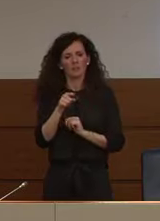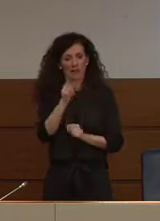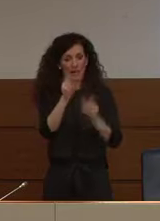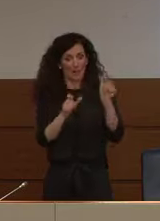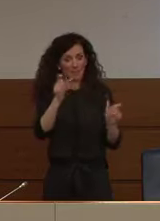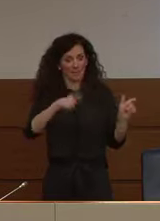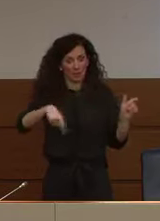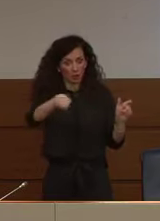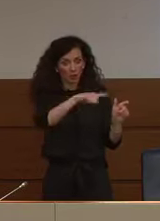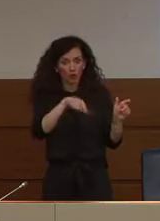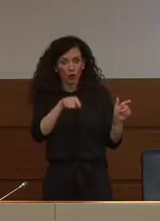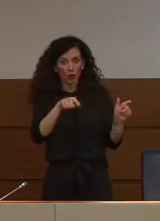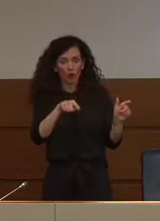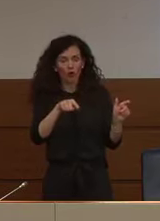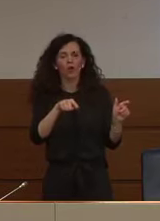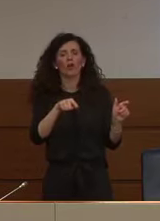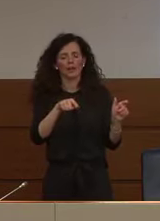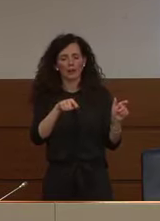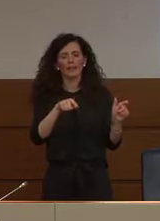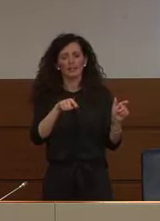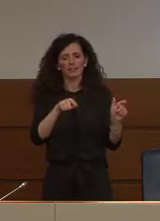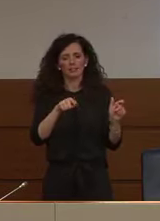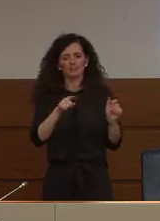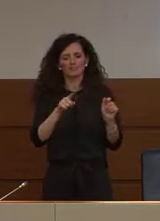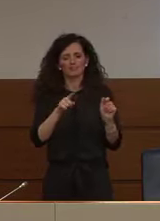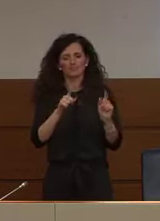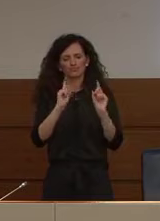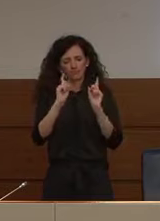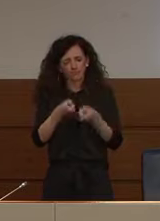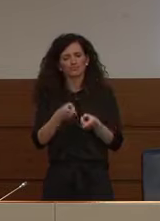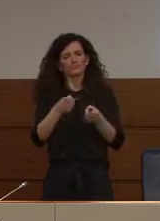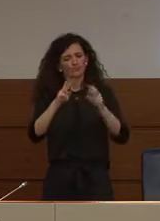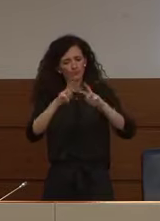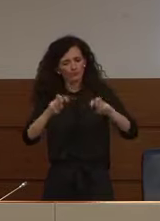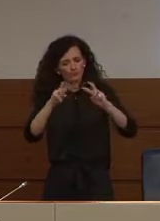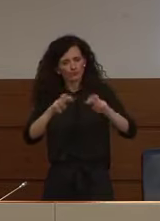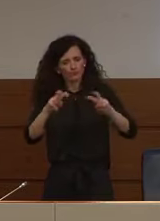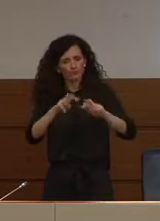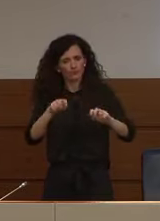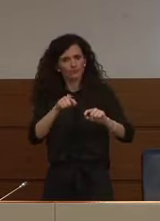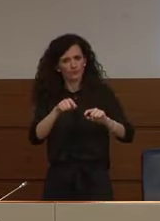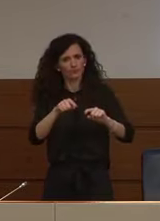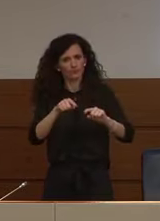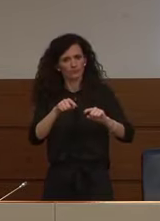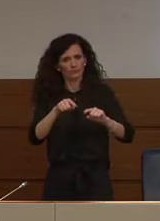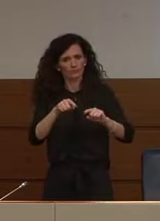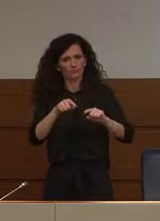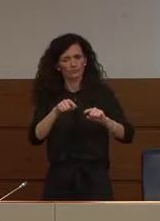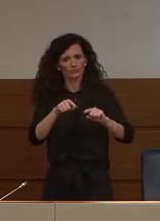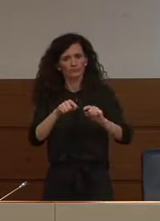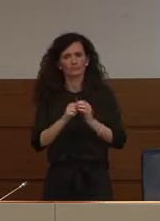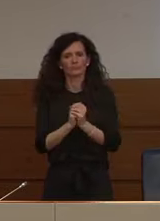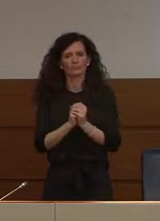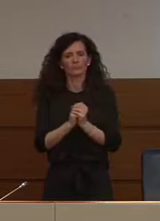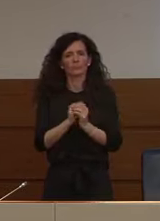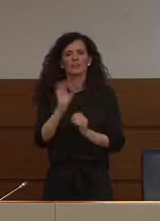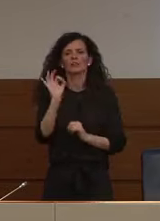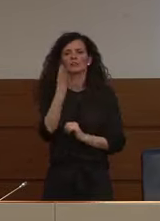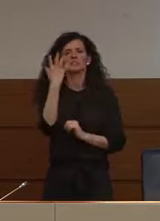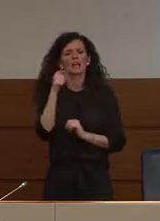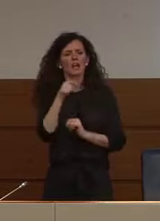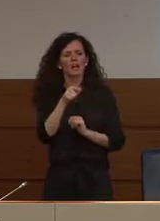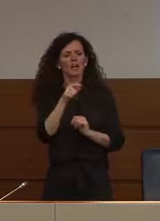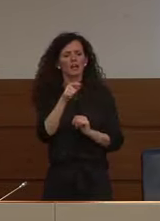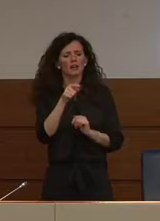tipo di indagine se hanno una storia anamnestica cioè una